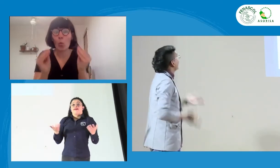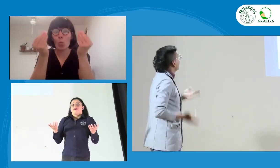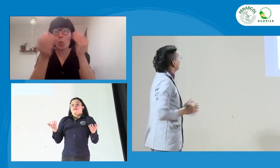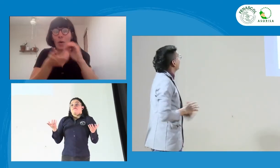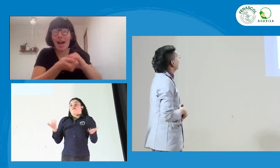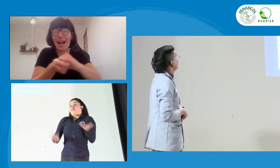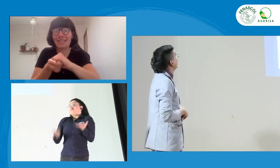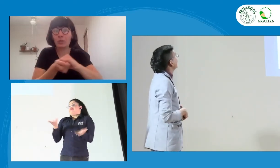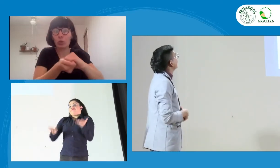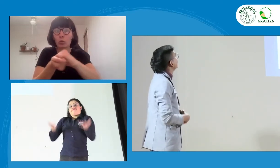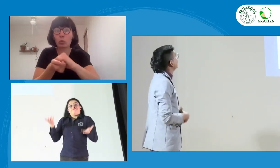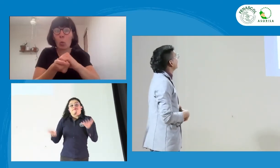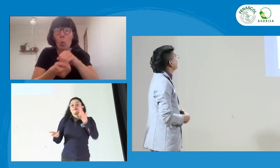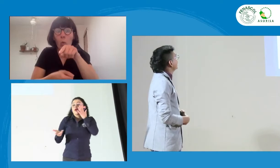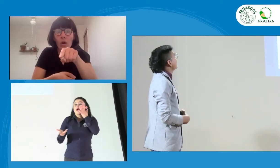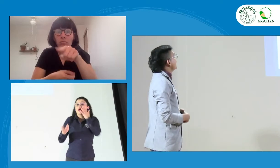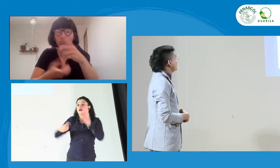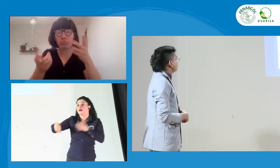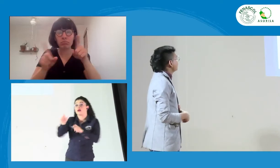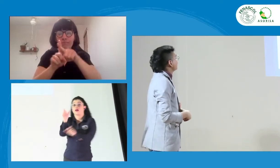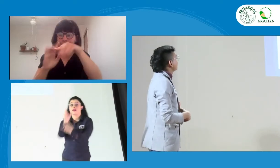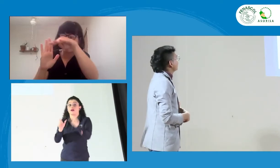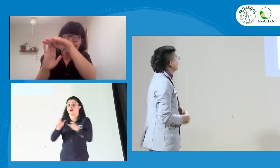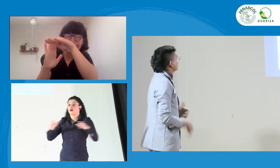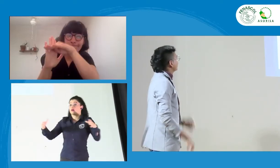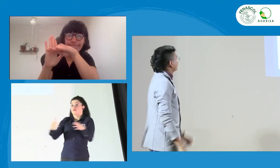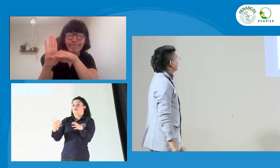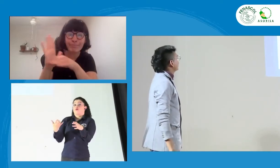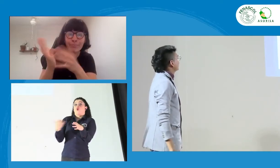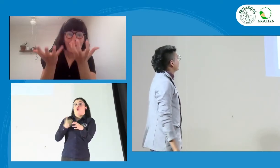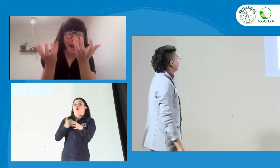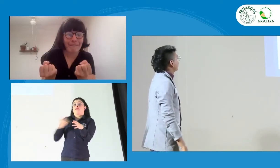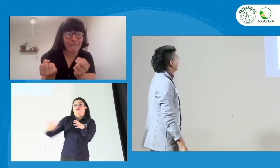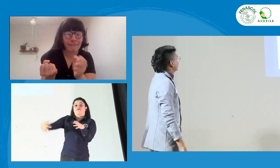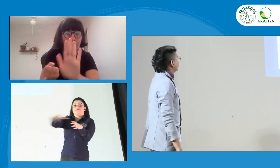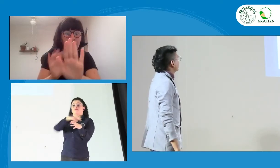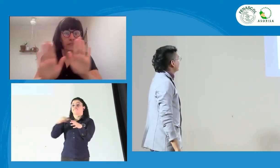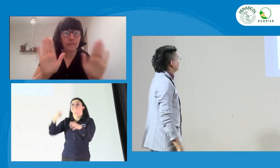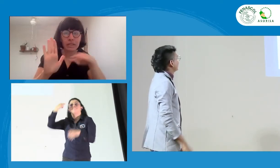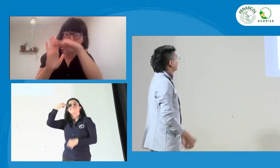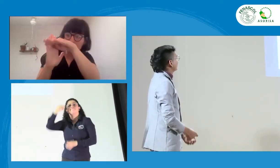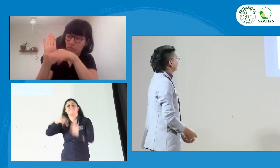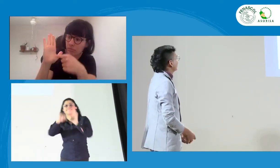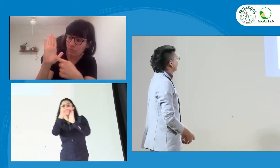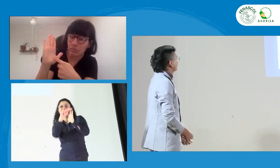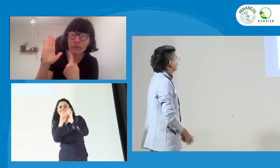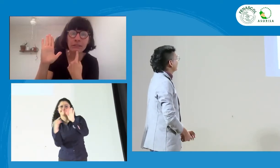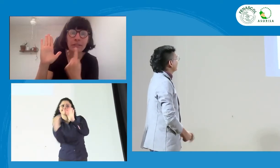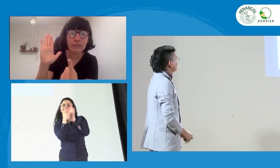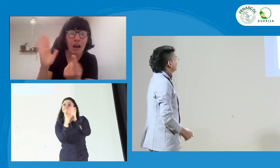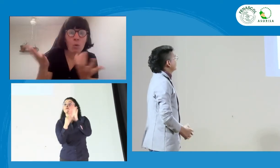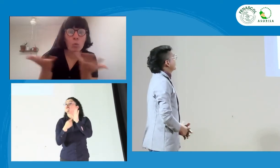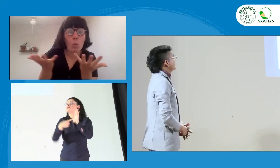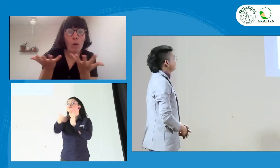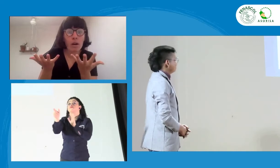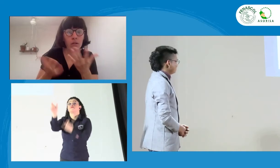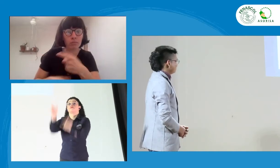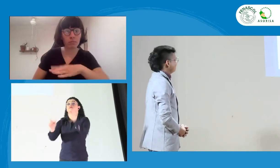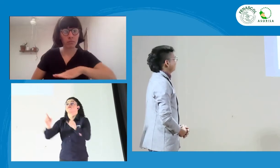Bien, pues eso va a depender, ¿no?, de las asociaciones de jóvenes, de los grupos de jóvenes y de las actividades programáticas que